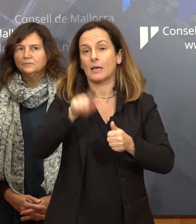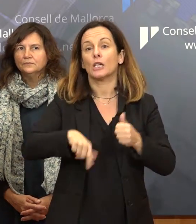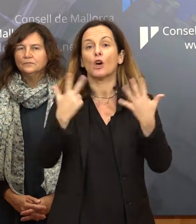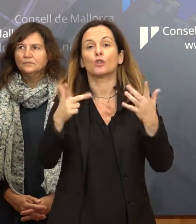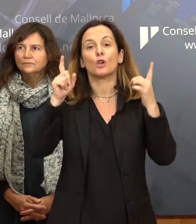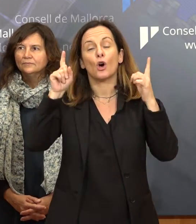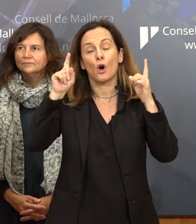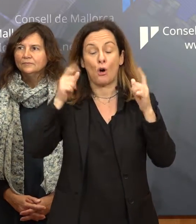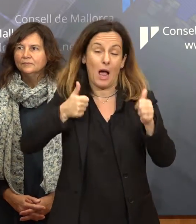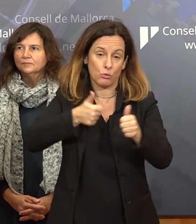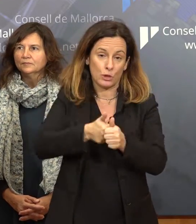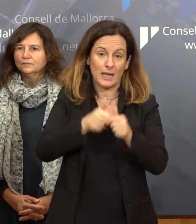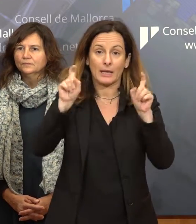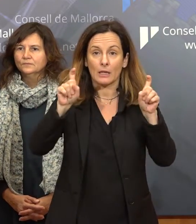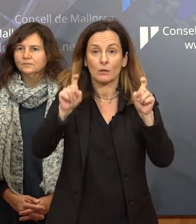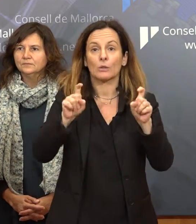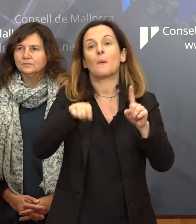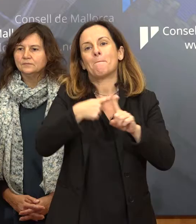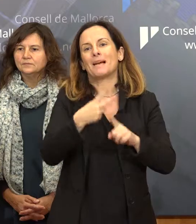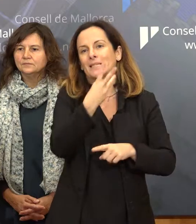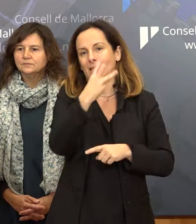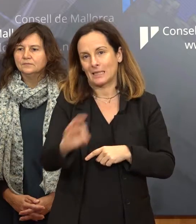30 de personal de serveis.